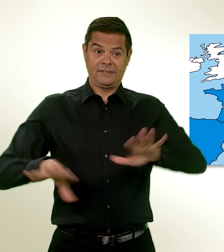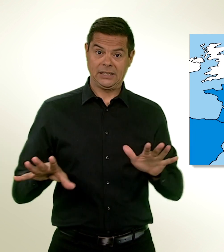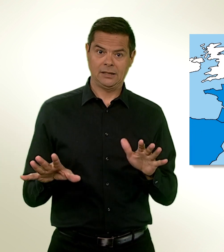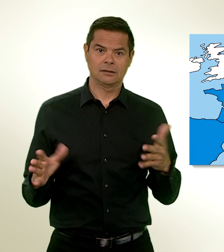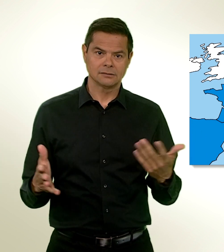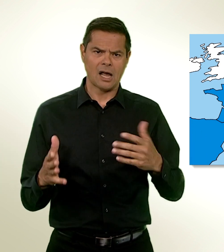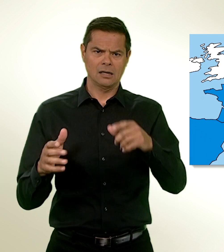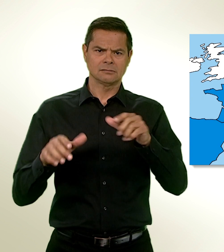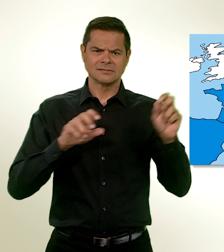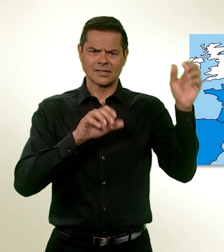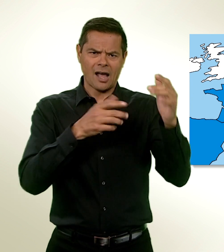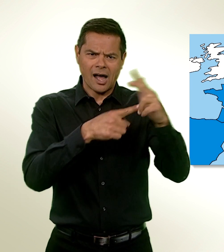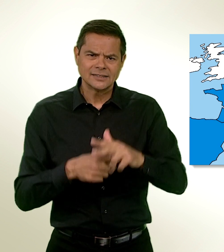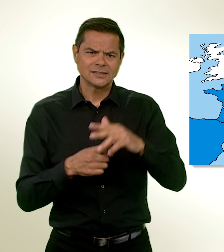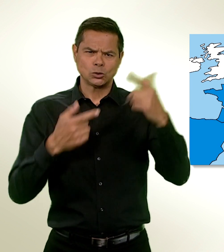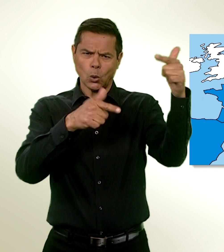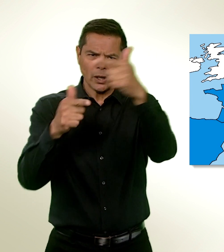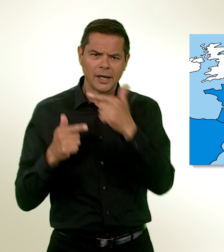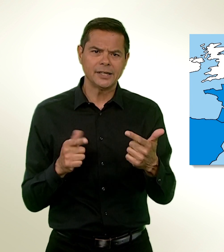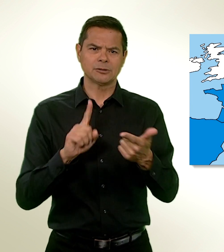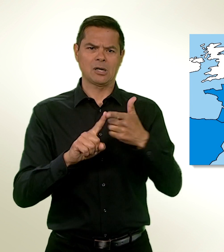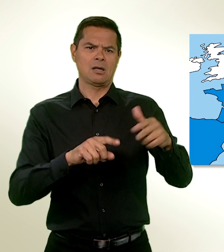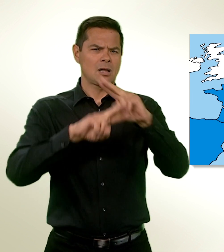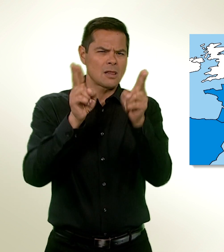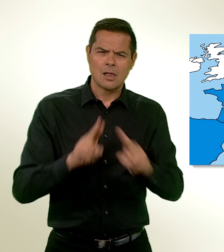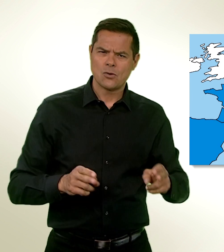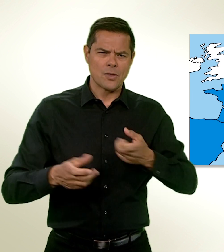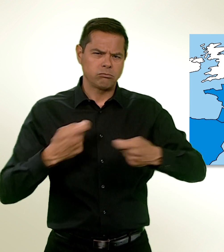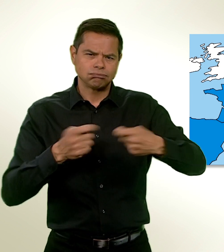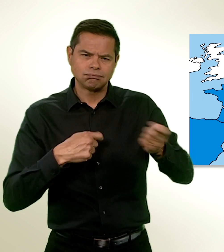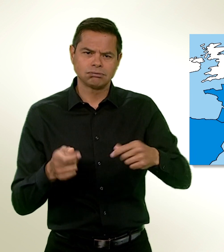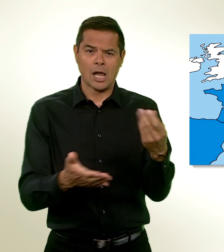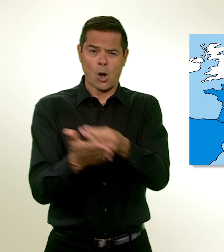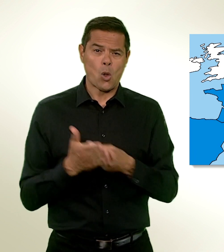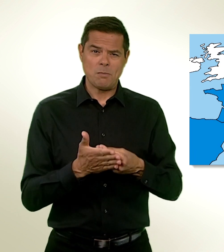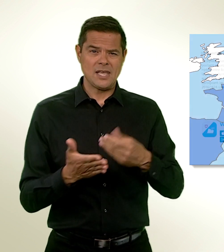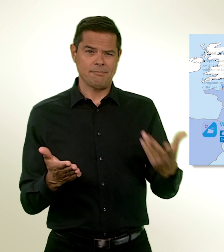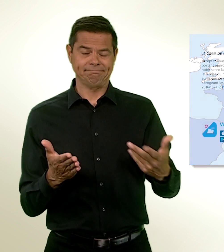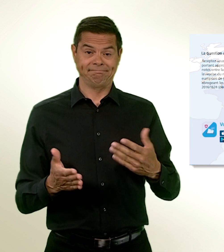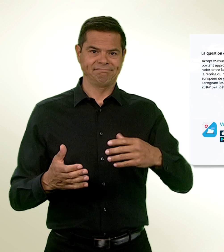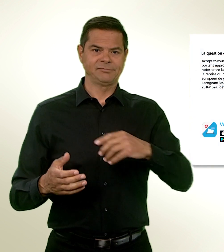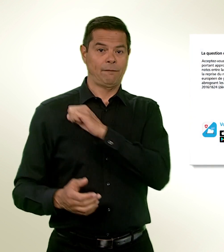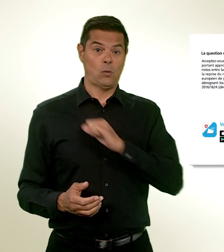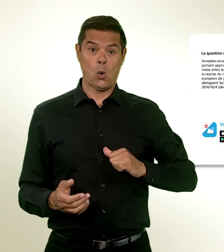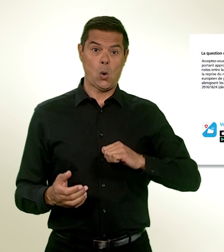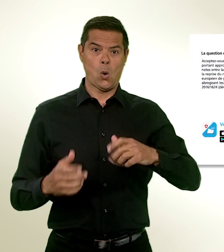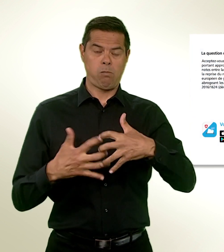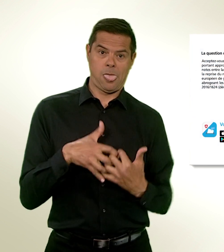le tourisme, le trafic transfrontalier et notre économie dans son ensemble. Pour toutes ces raisons, le Conseil fédéral et le